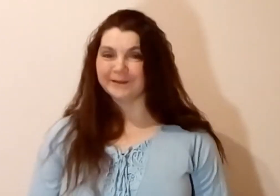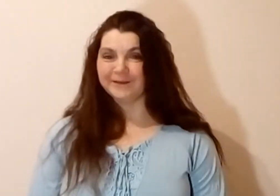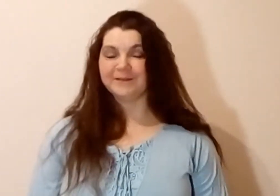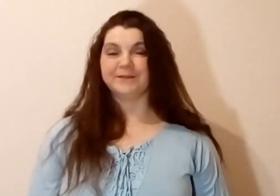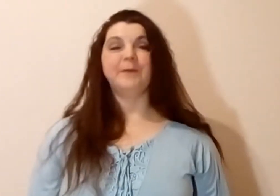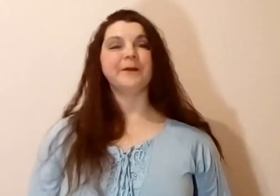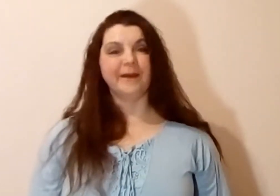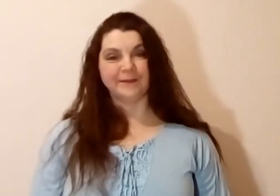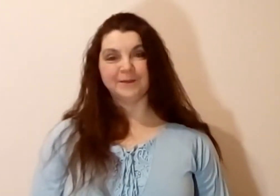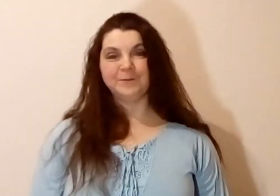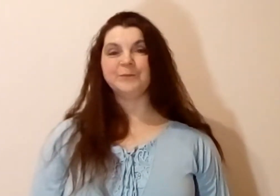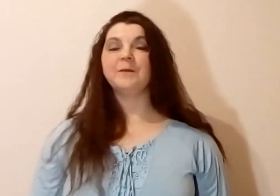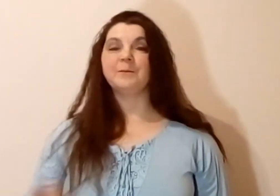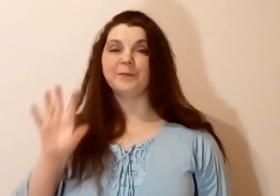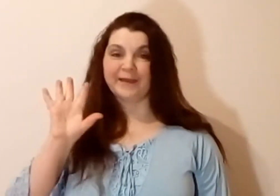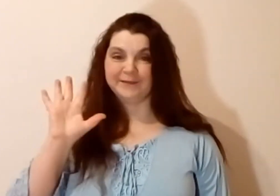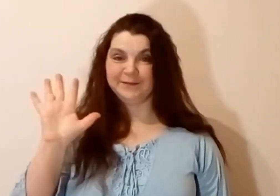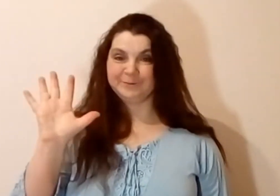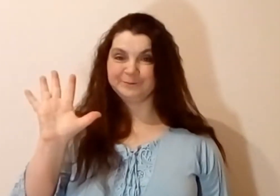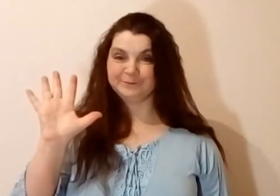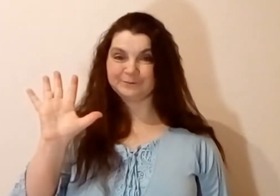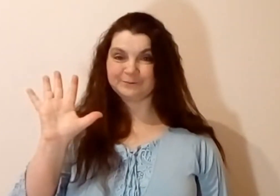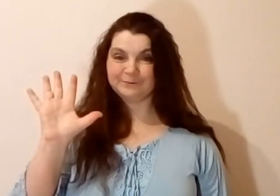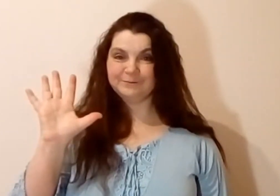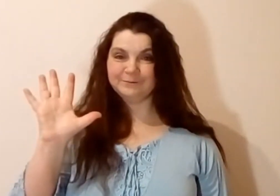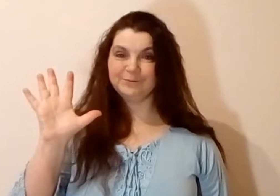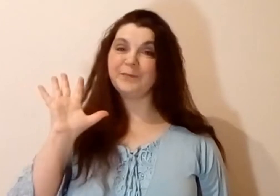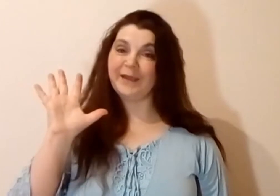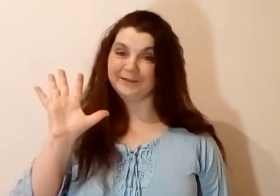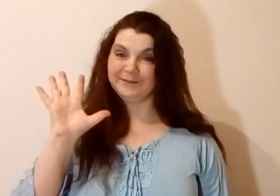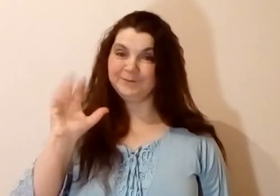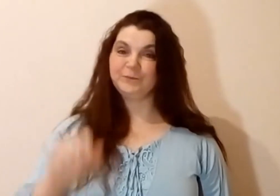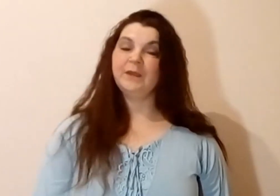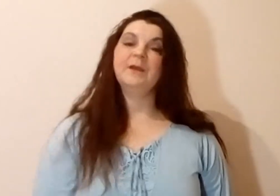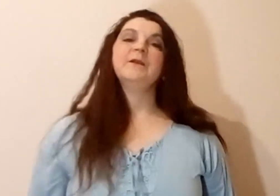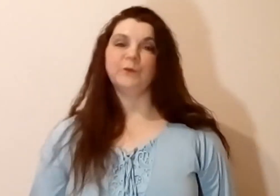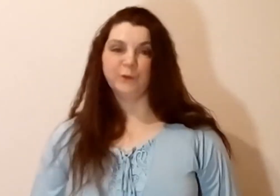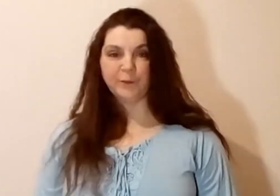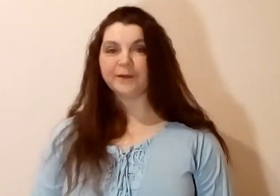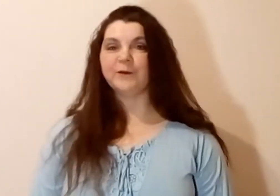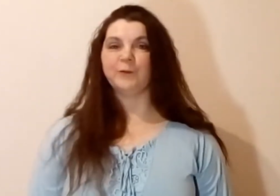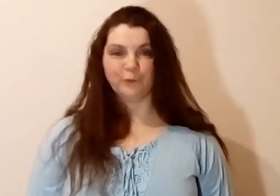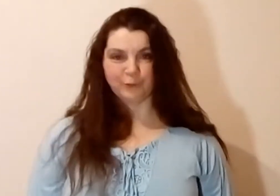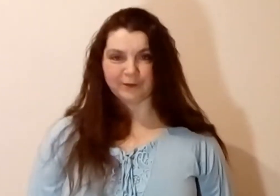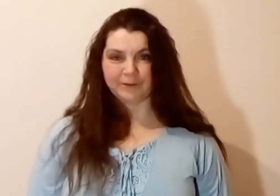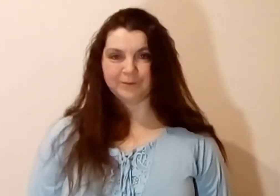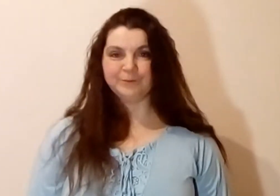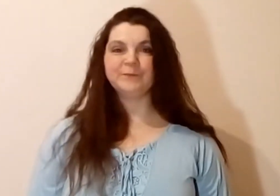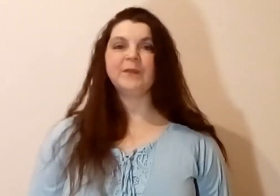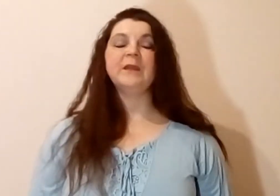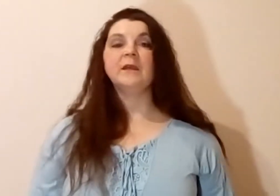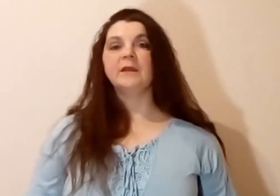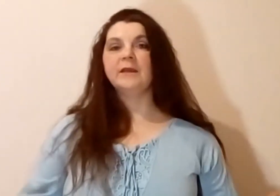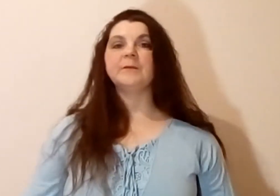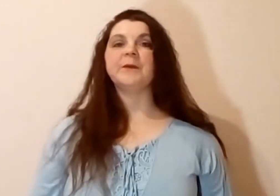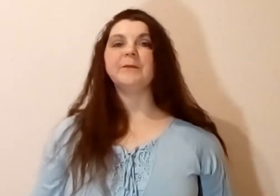собрать пять, пять добрых утр, или, например,